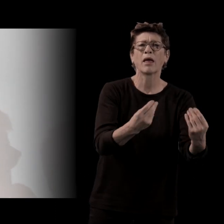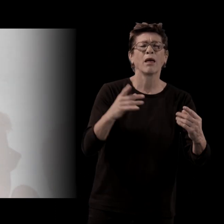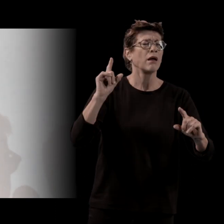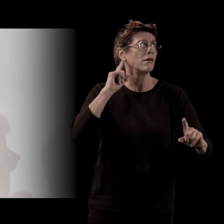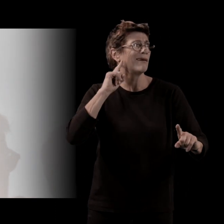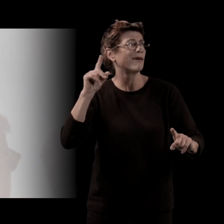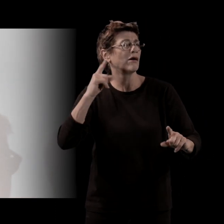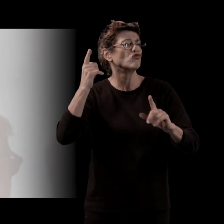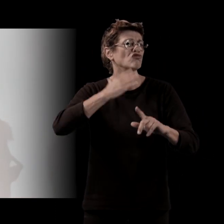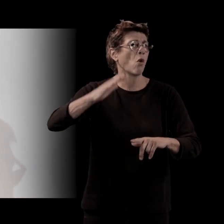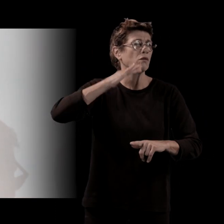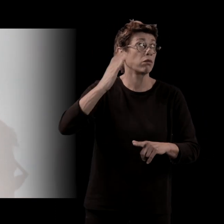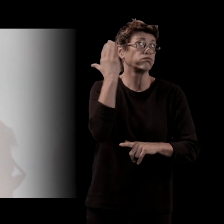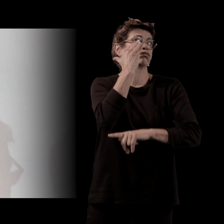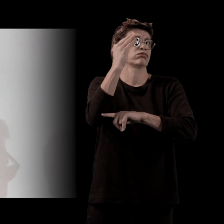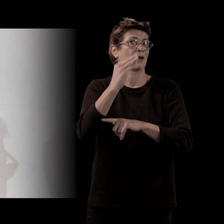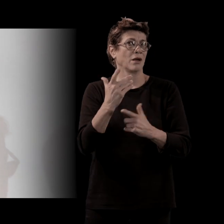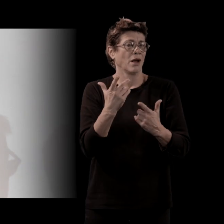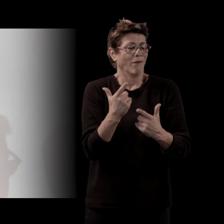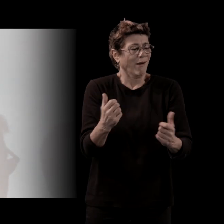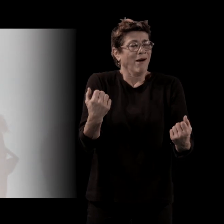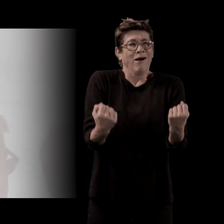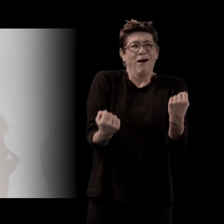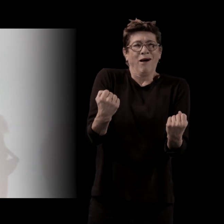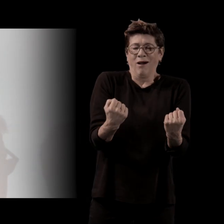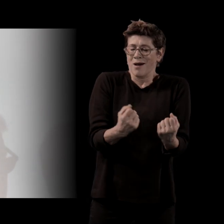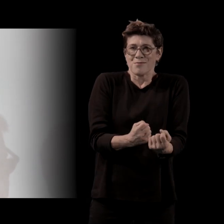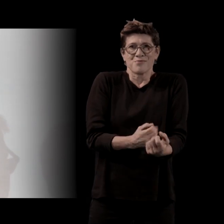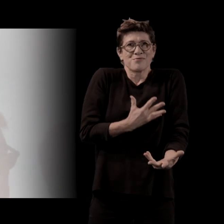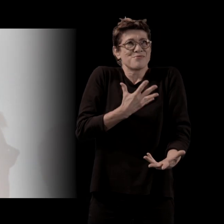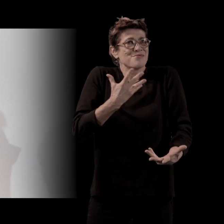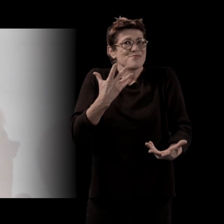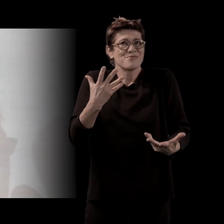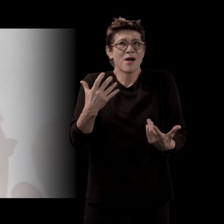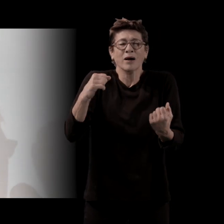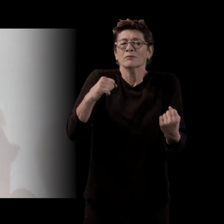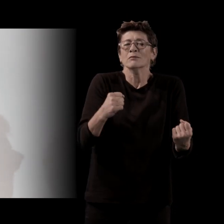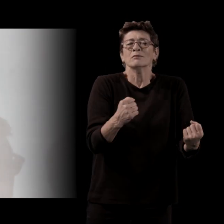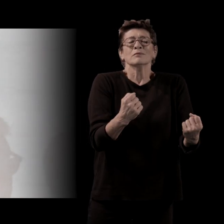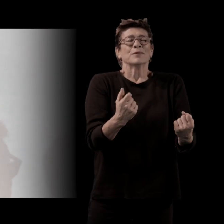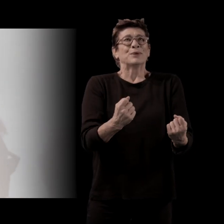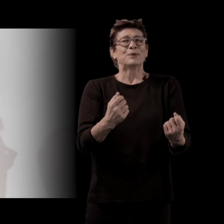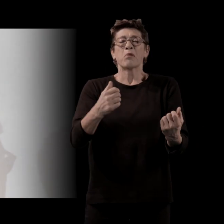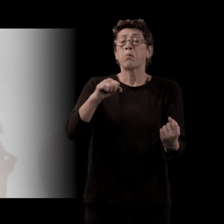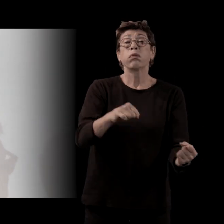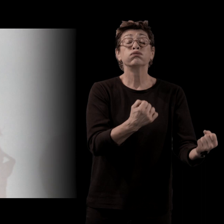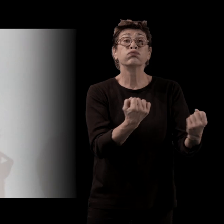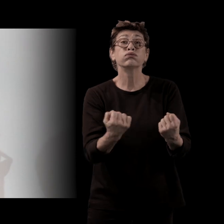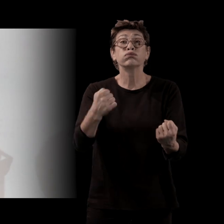sensations très fortes, j'avais envie de parler de ça, de ces émotions de cathédrales qu'on éprouve parfois au volant en écoutant de la